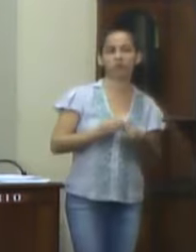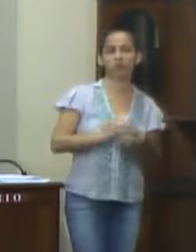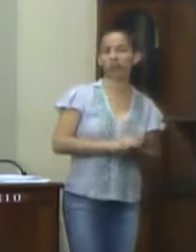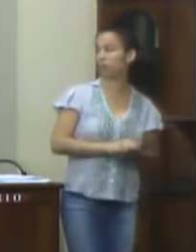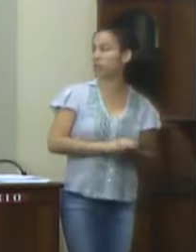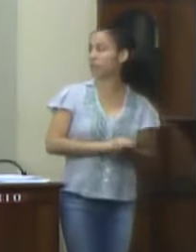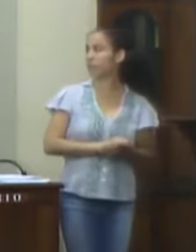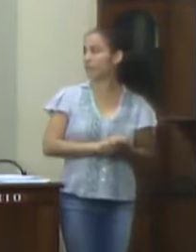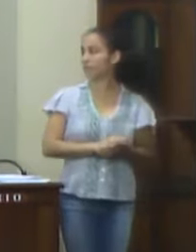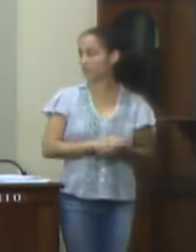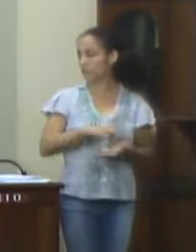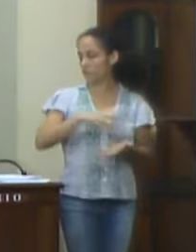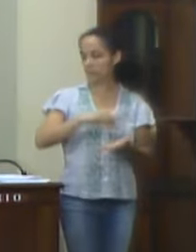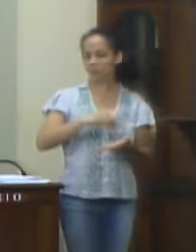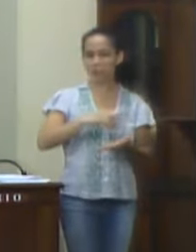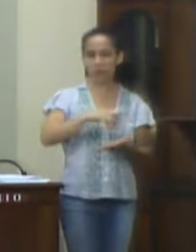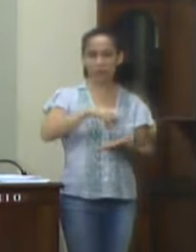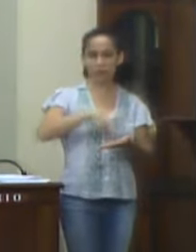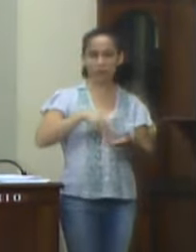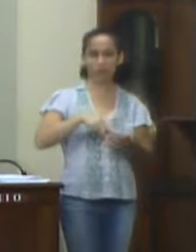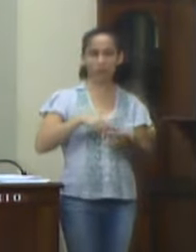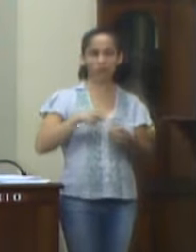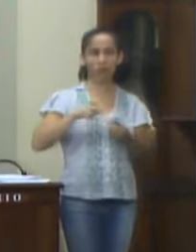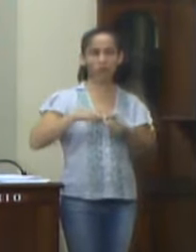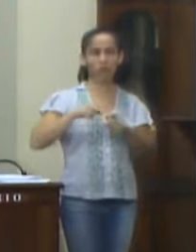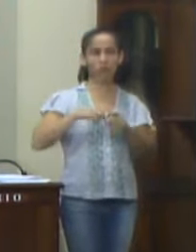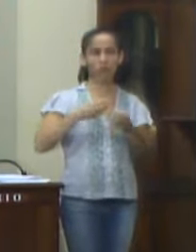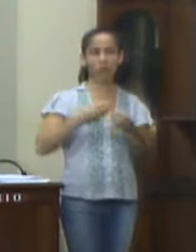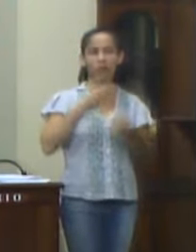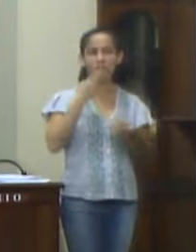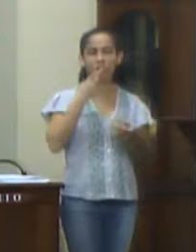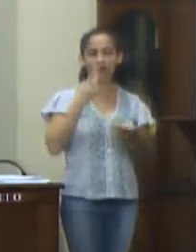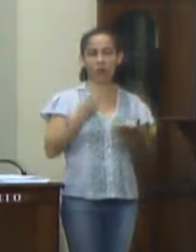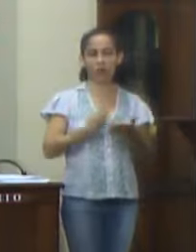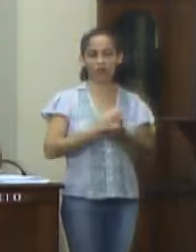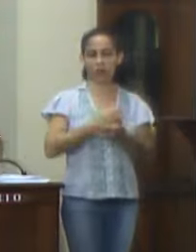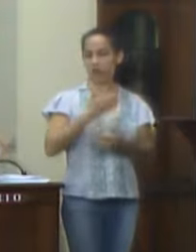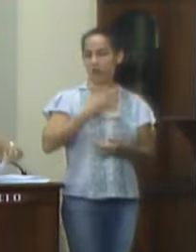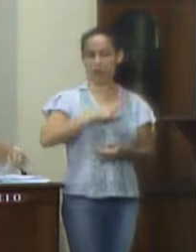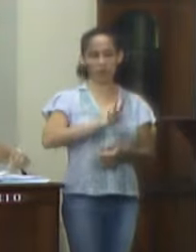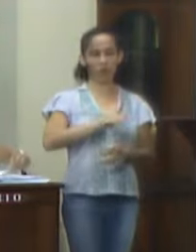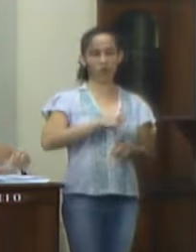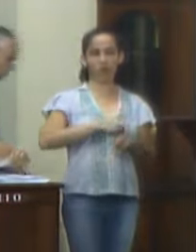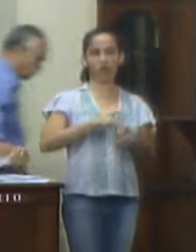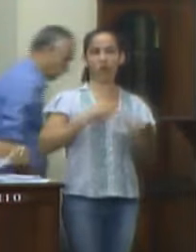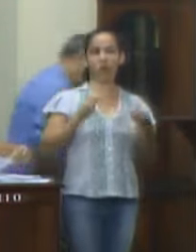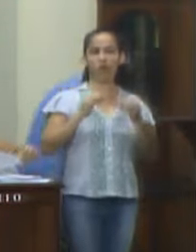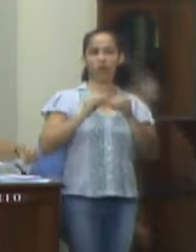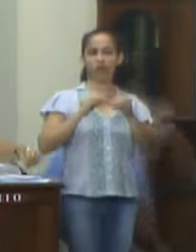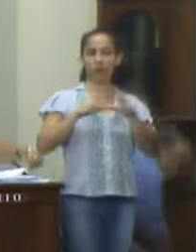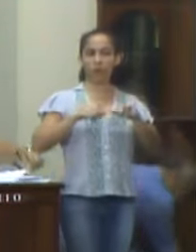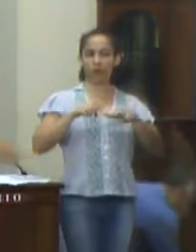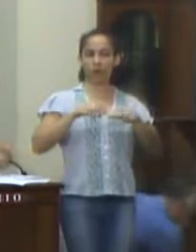cópia deste requerimento. Como médico, colocarei minha insatisfação do serviço